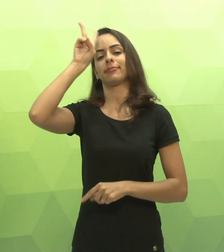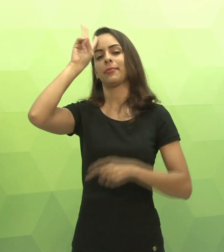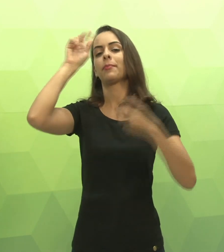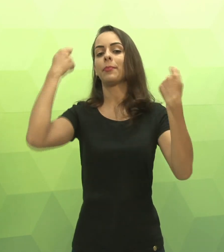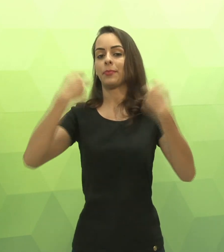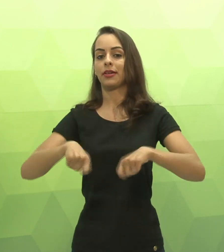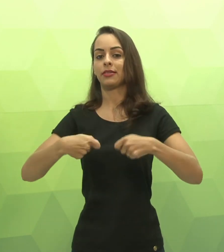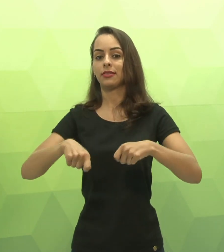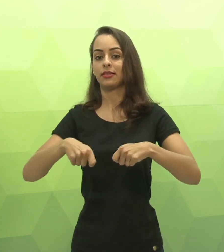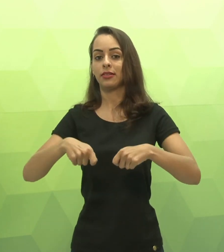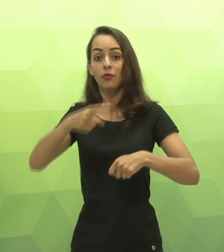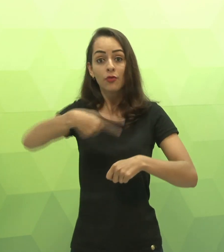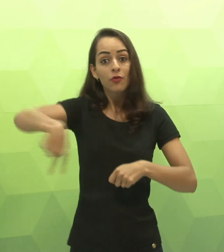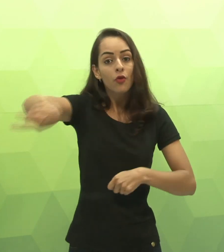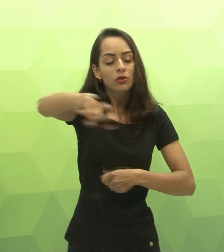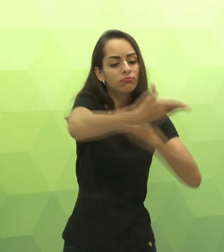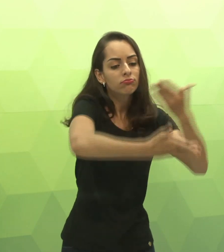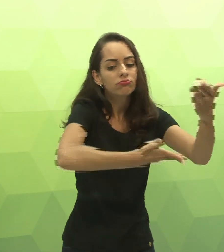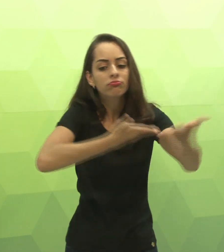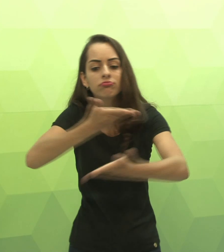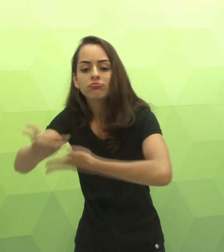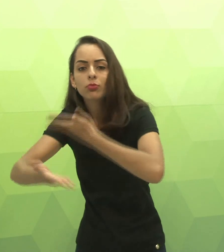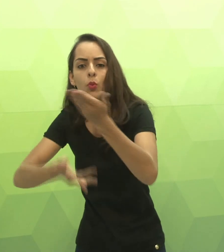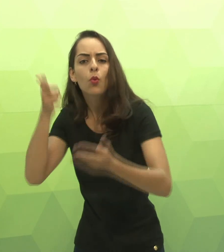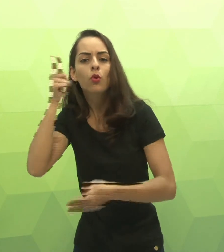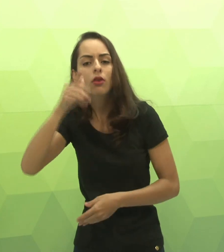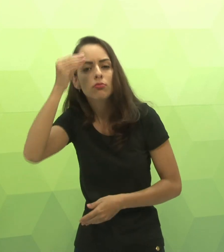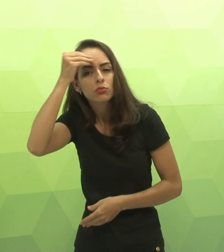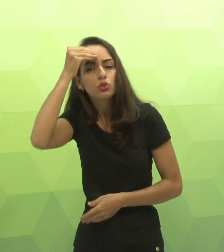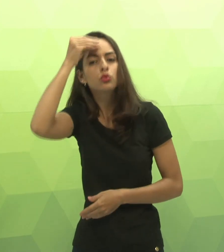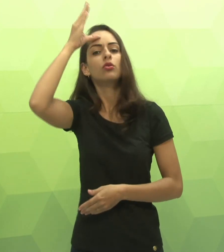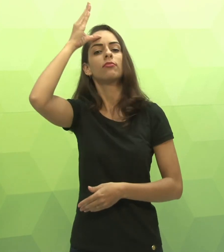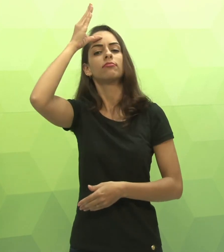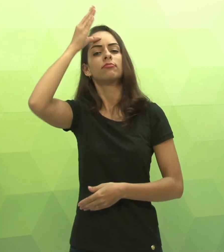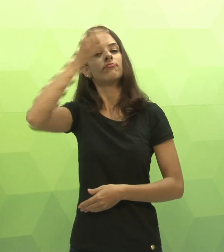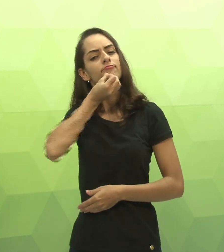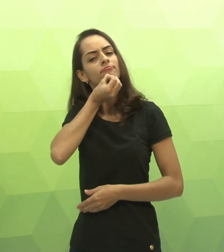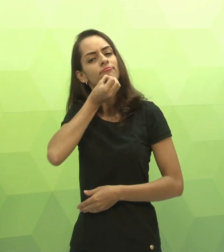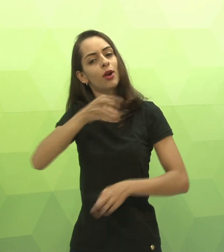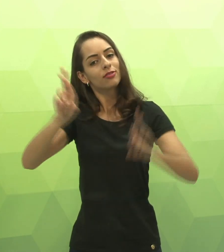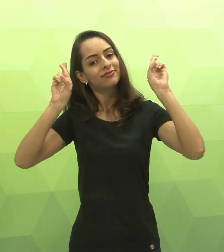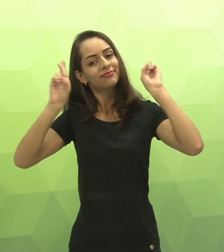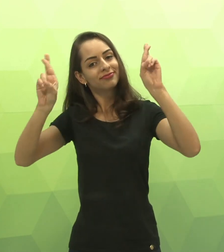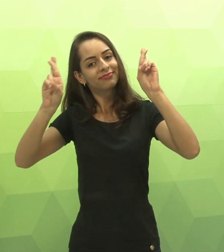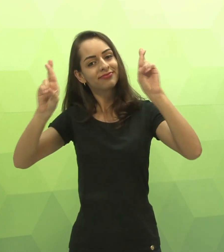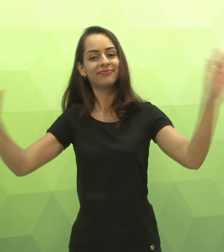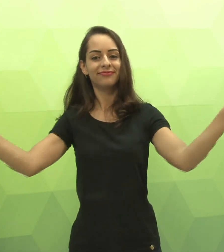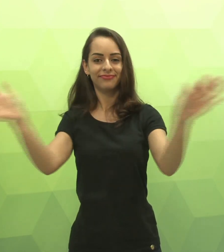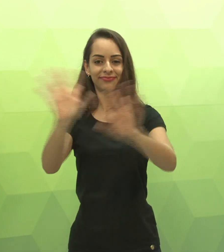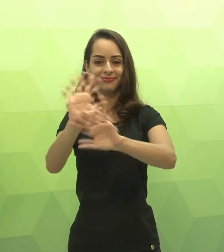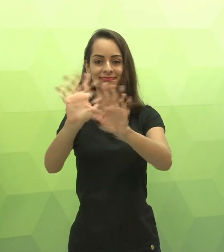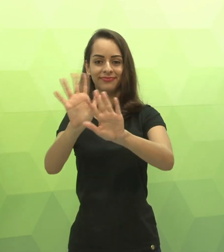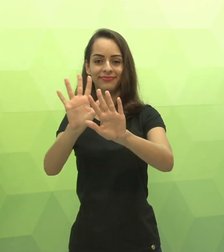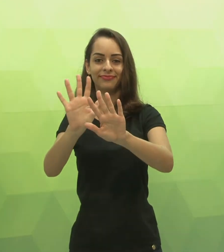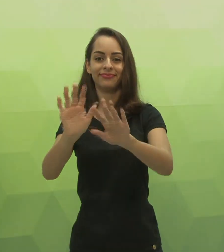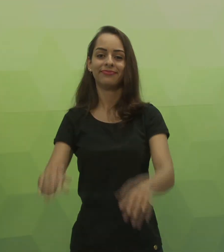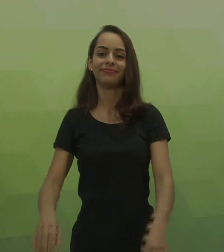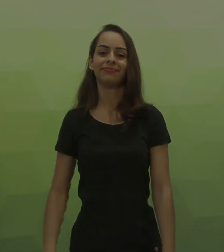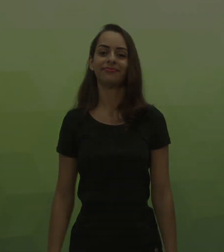fóruns. E lembre-se da importância dessa participação, interação para o desenvolvimento e o conhecimento de vocês. Boa sorte.